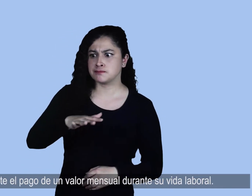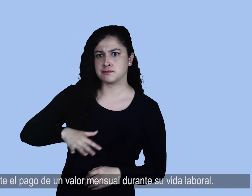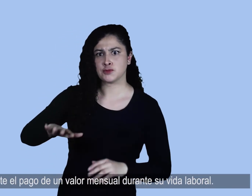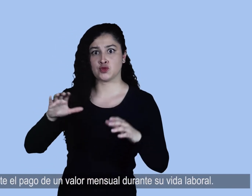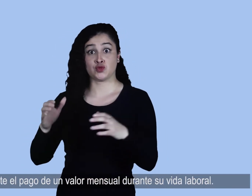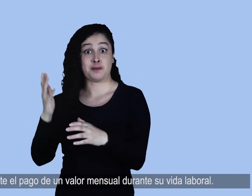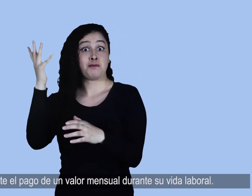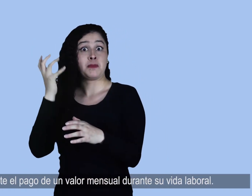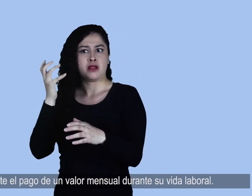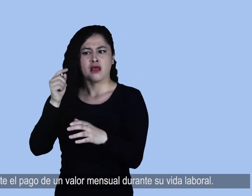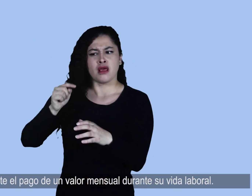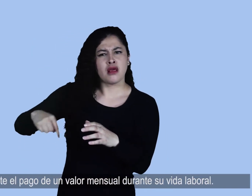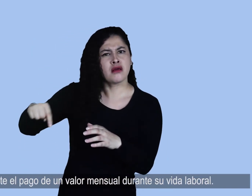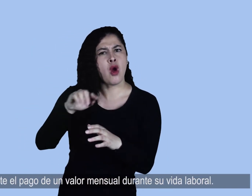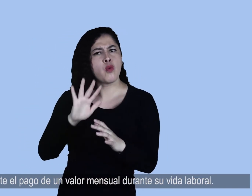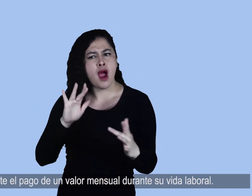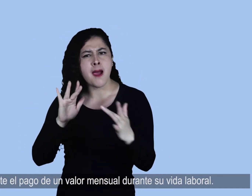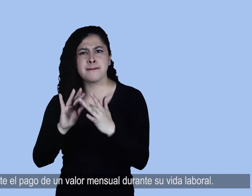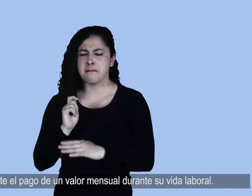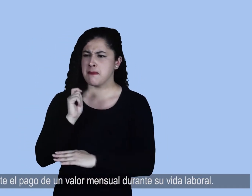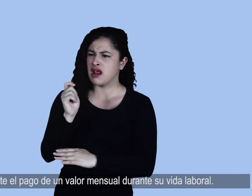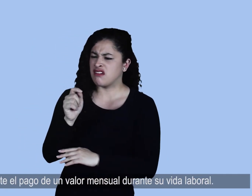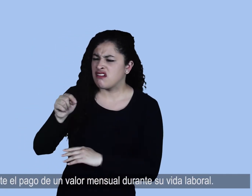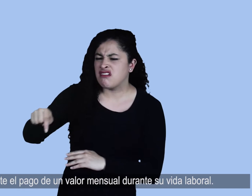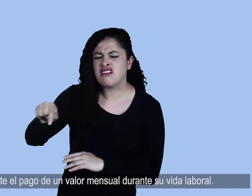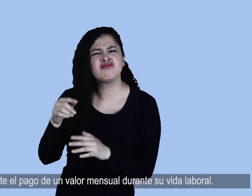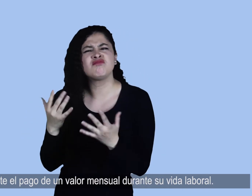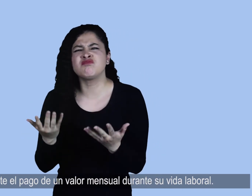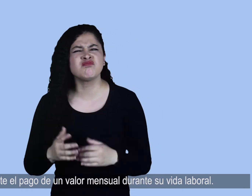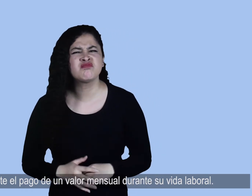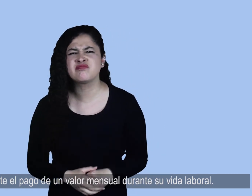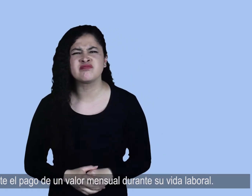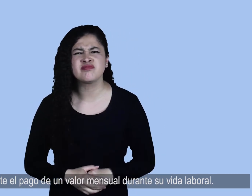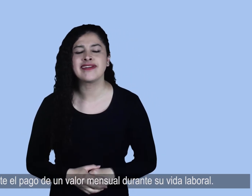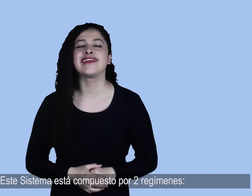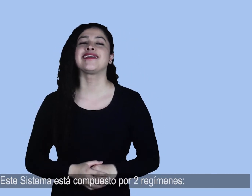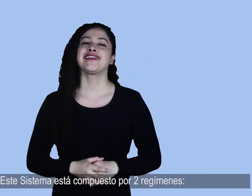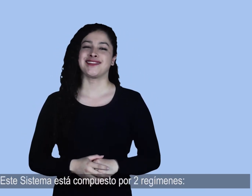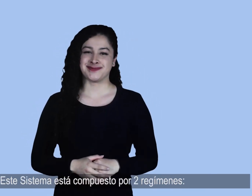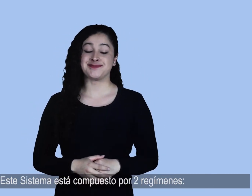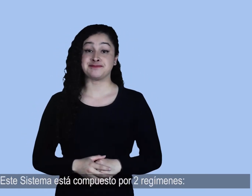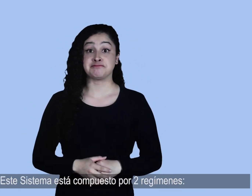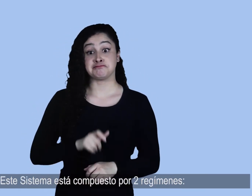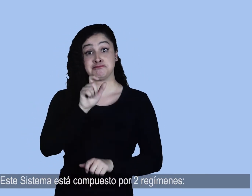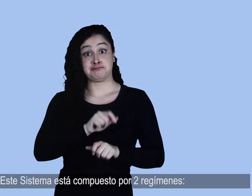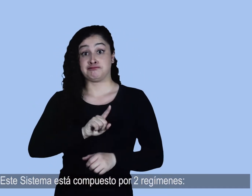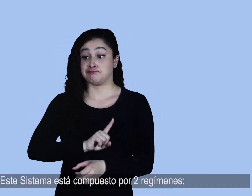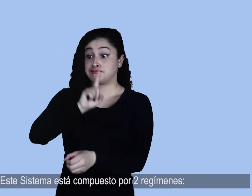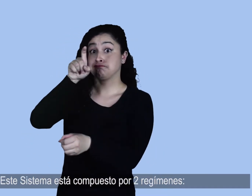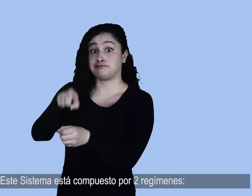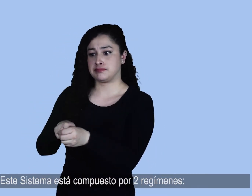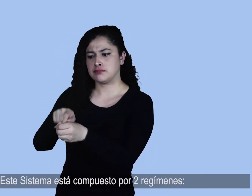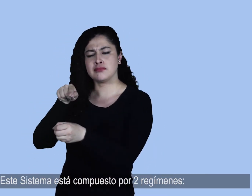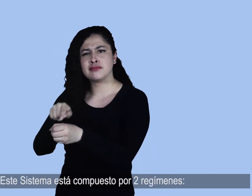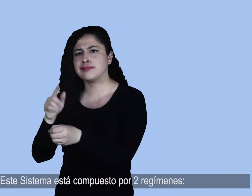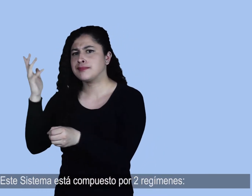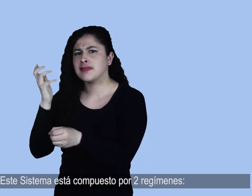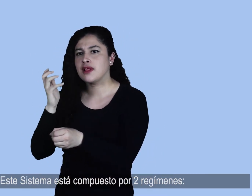mediante el pago de un valor mensual durante su vida laboral. Este sistema está compuesto por dos regímenes,